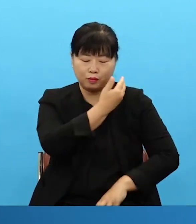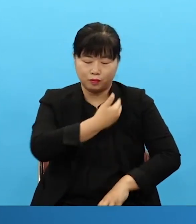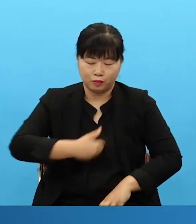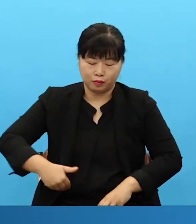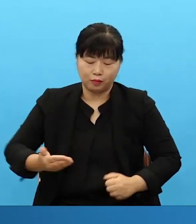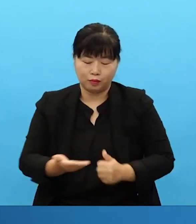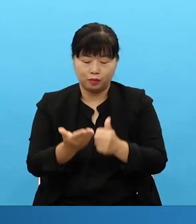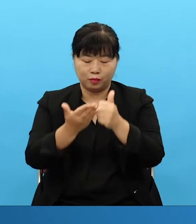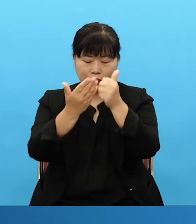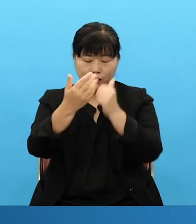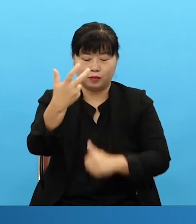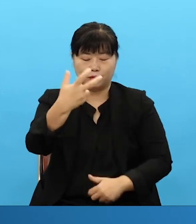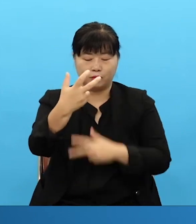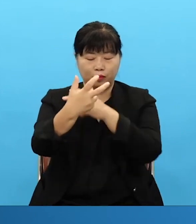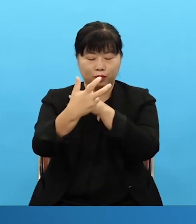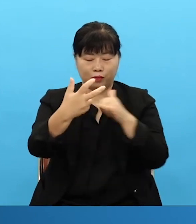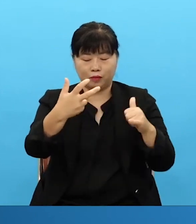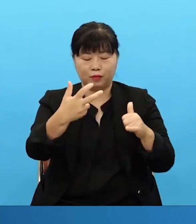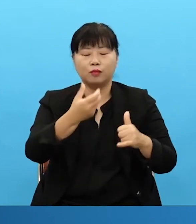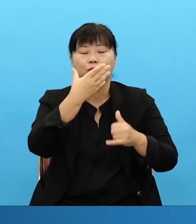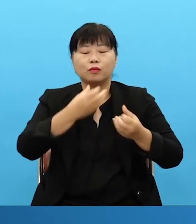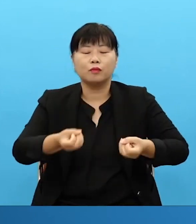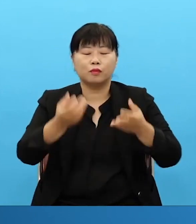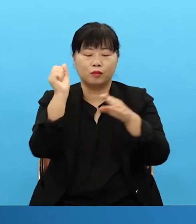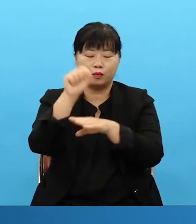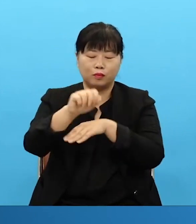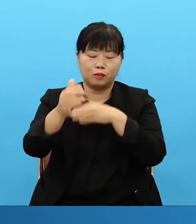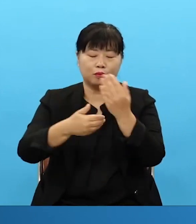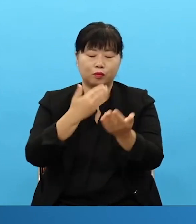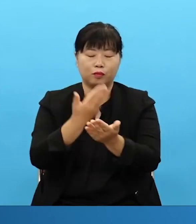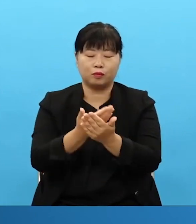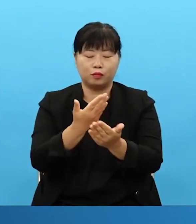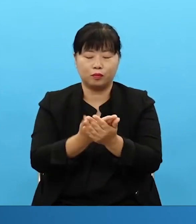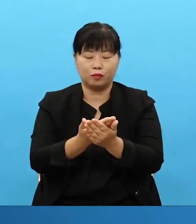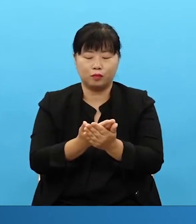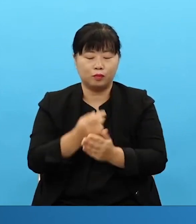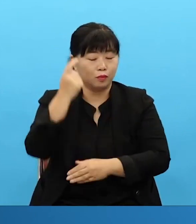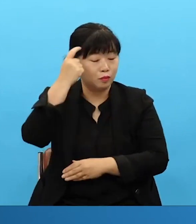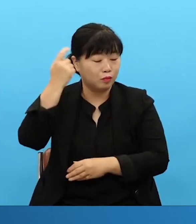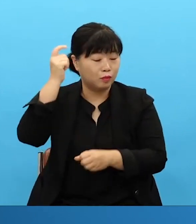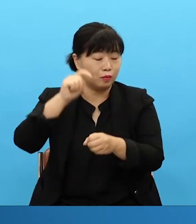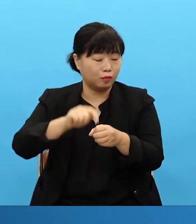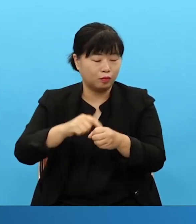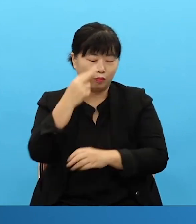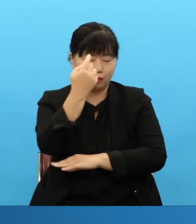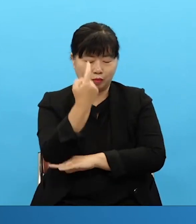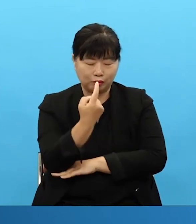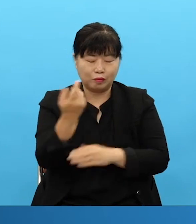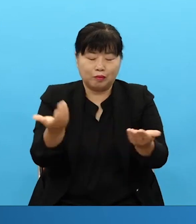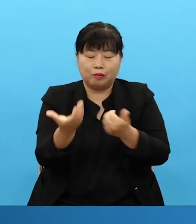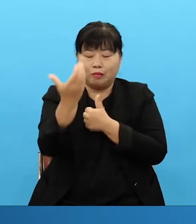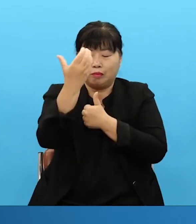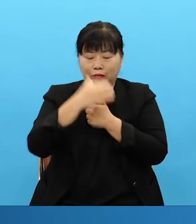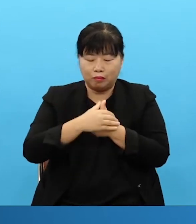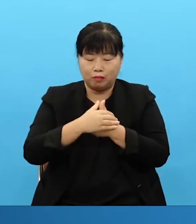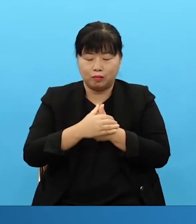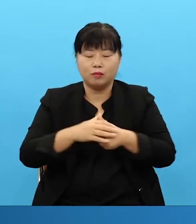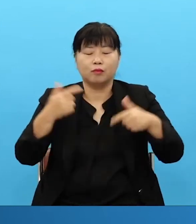하옵소서 영적 현장 사령관으로 부르심을 받은 저희의 매일이 기도24의 능력과